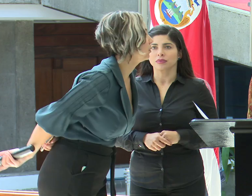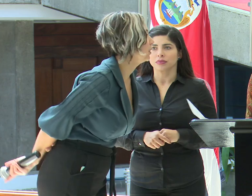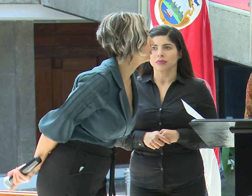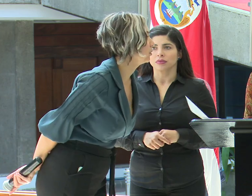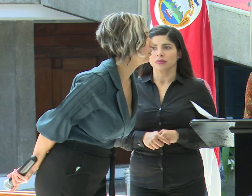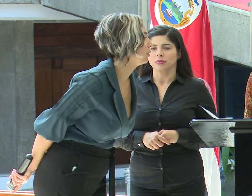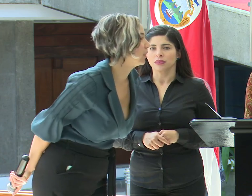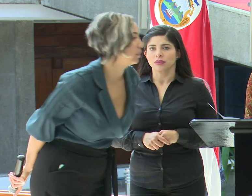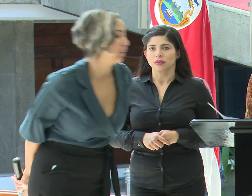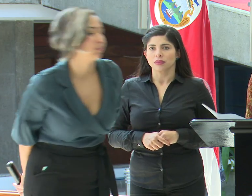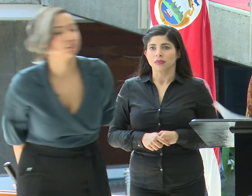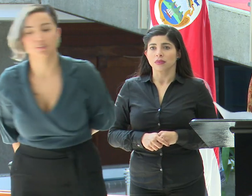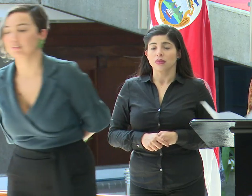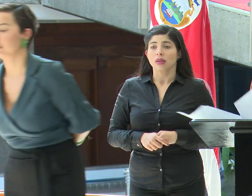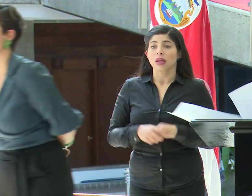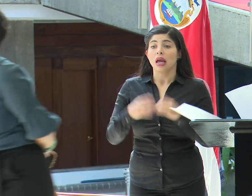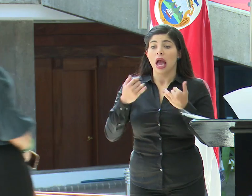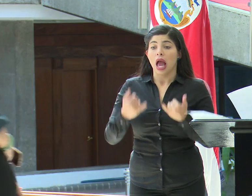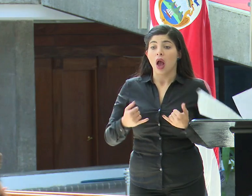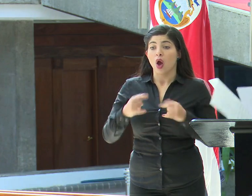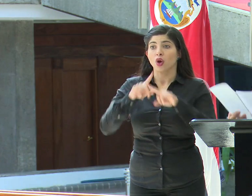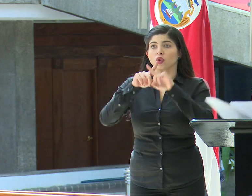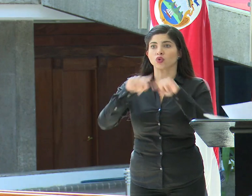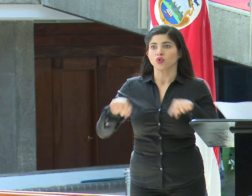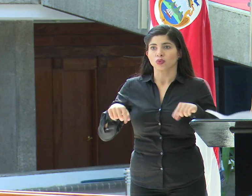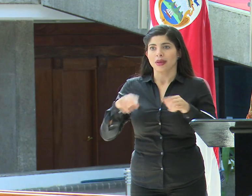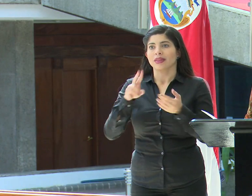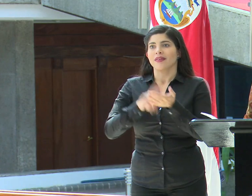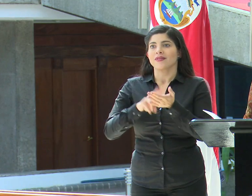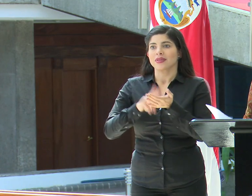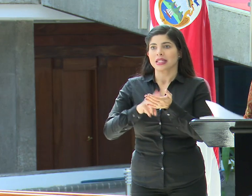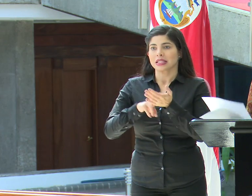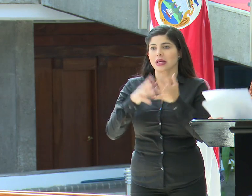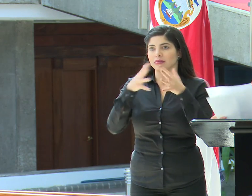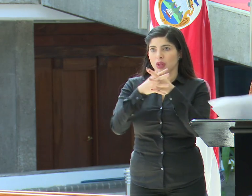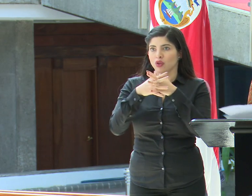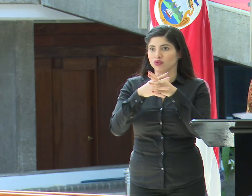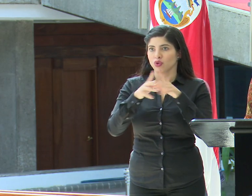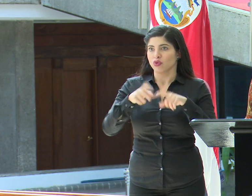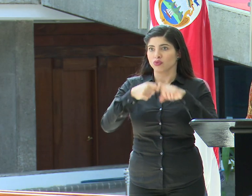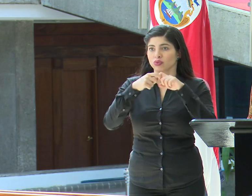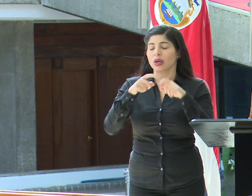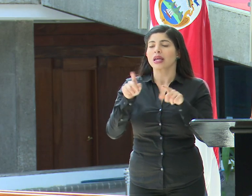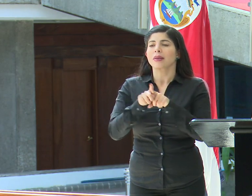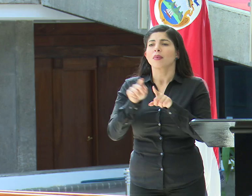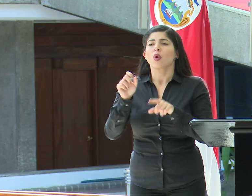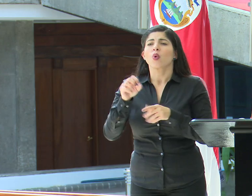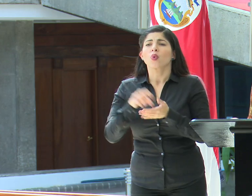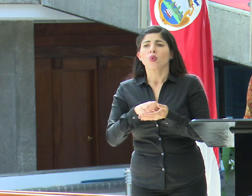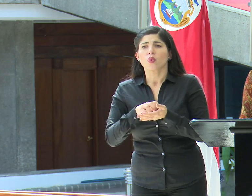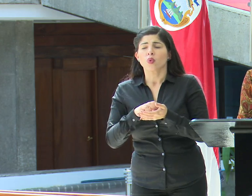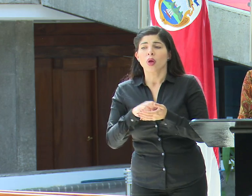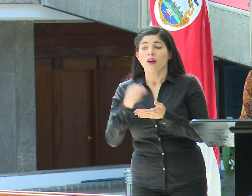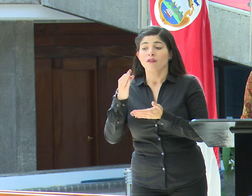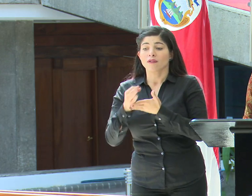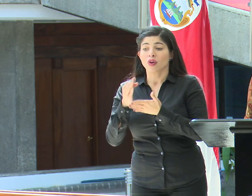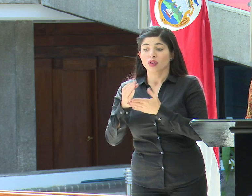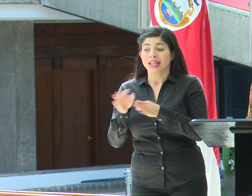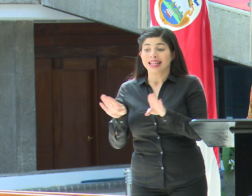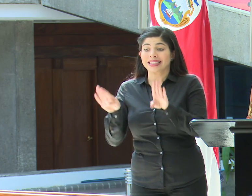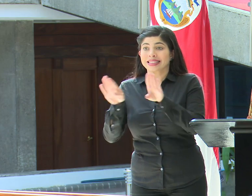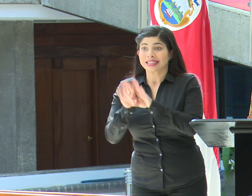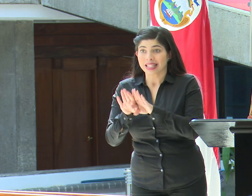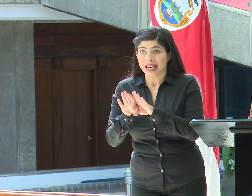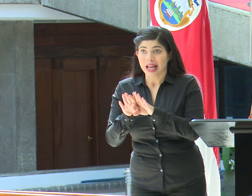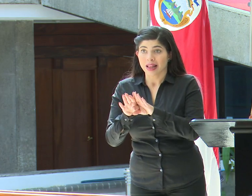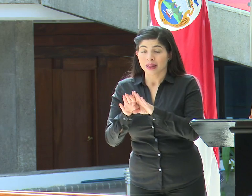esa determinación, si están suspendidos por ese momento el trámite de visas. Y también consultarle, queda la duda, está cerrada la frontera, digamos, para la